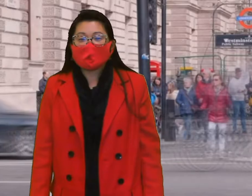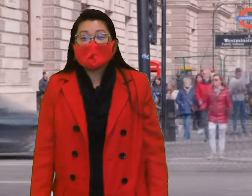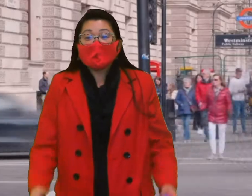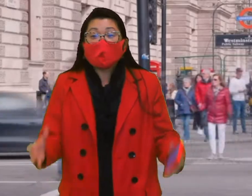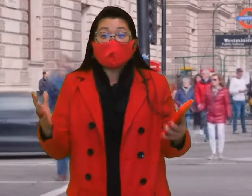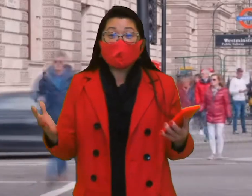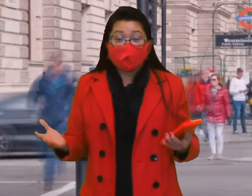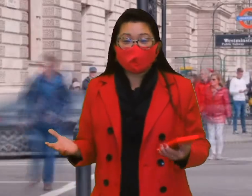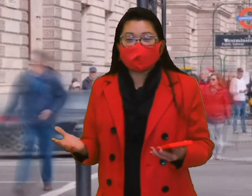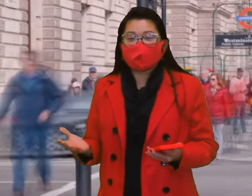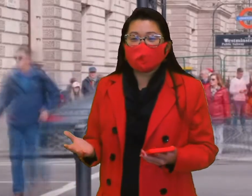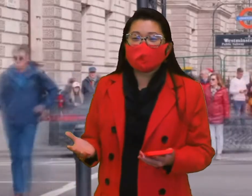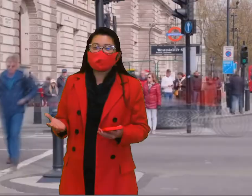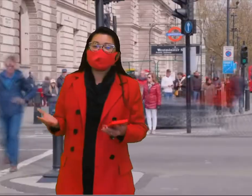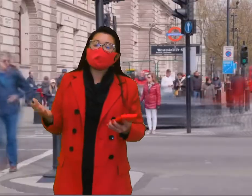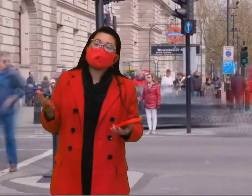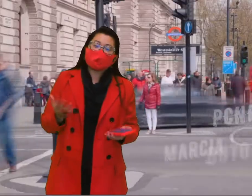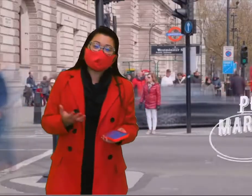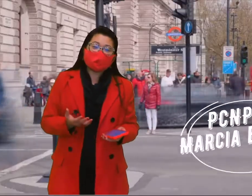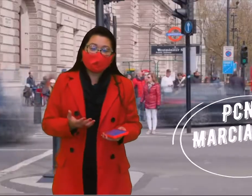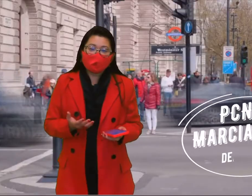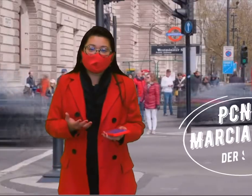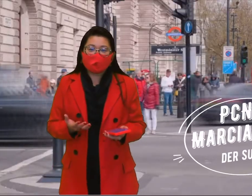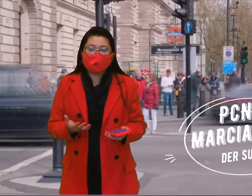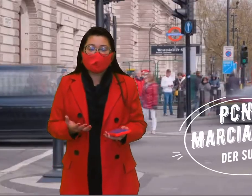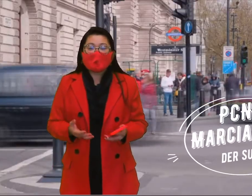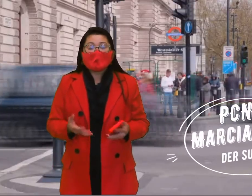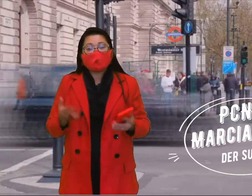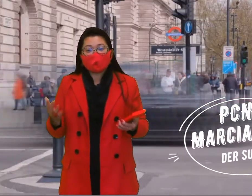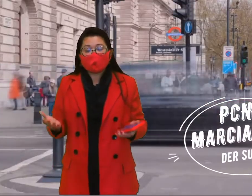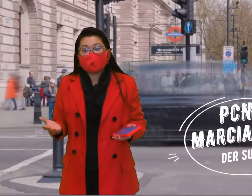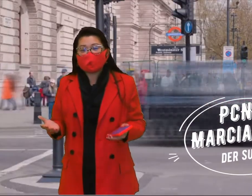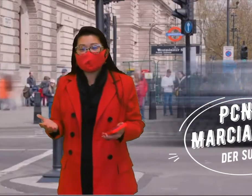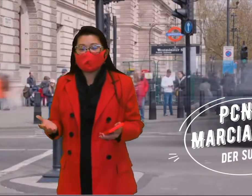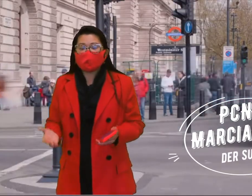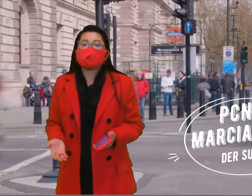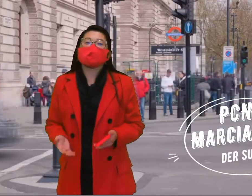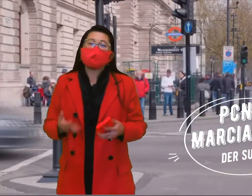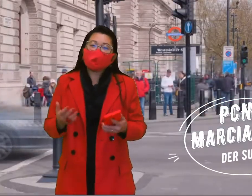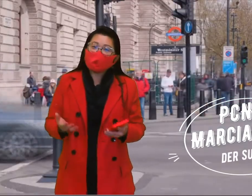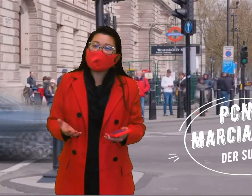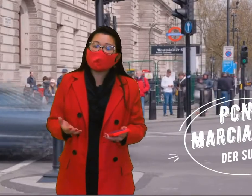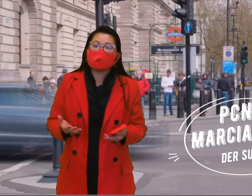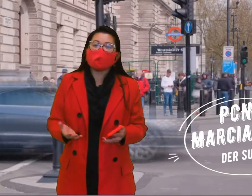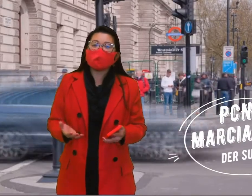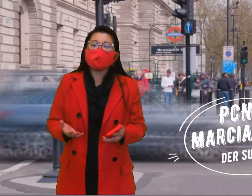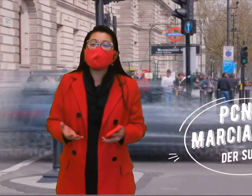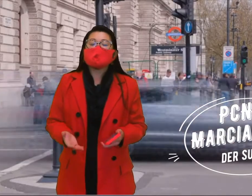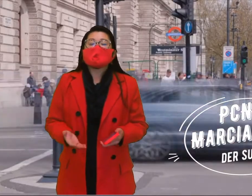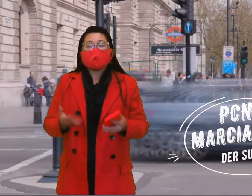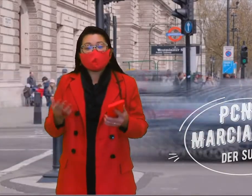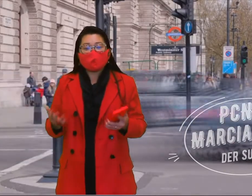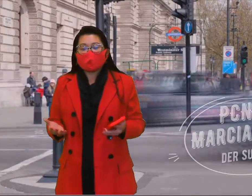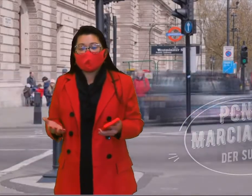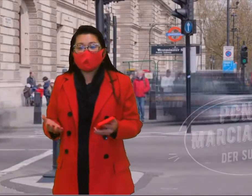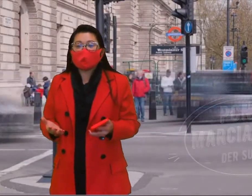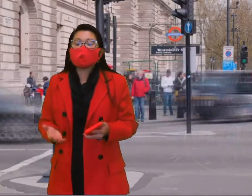Olá, professores! Sou a Márcia Butto, professora coordenadora do Núcleo Pedagógico responsável por